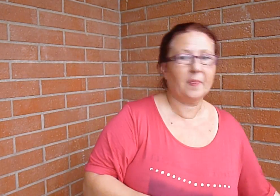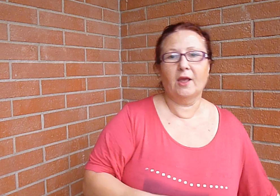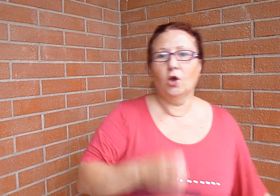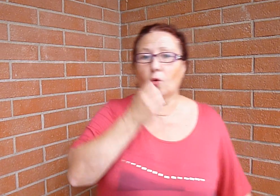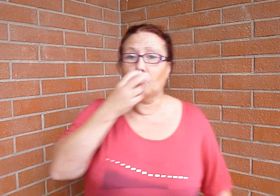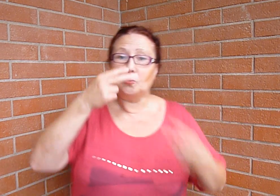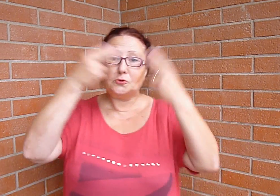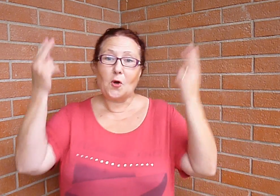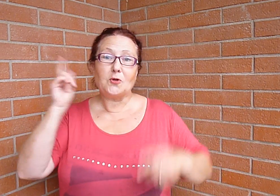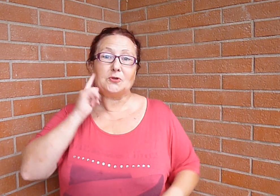Fortsättning